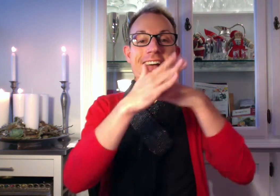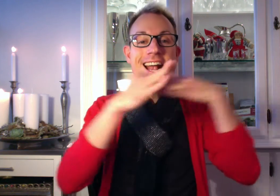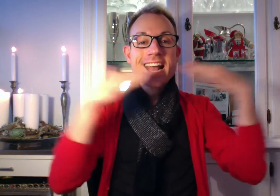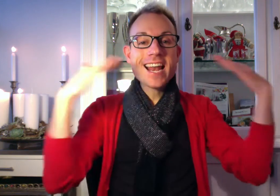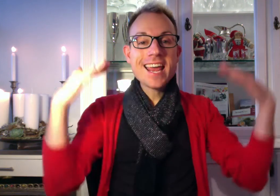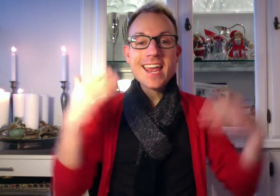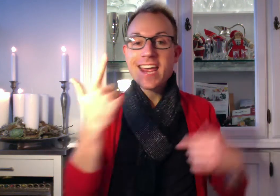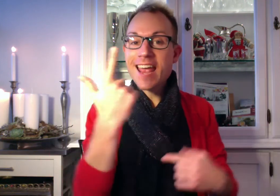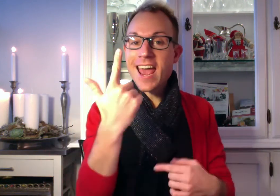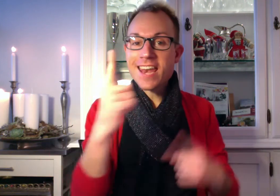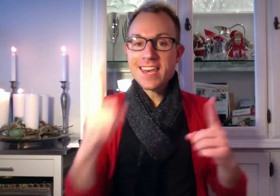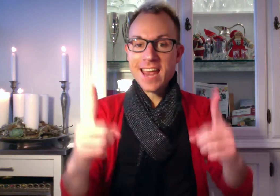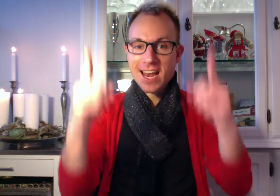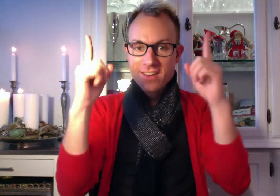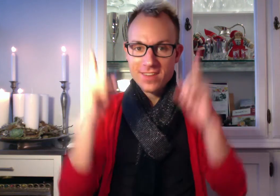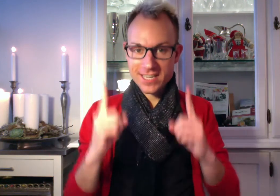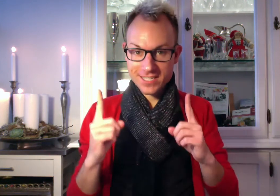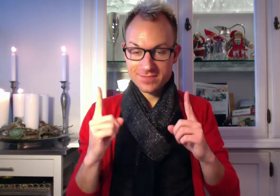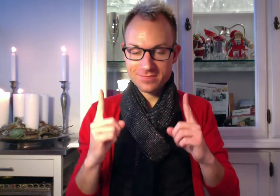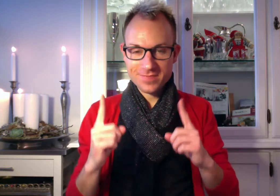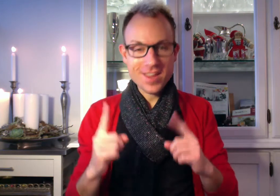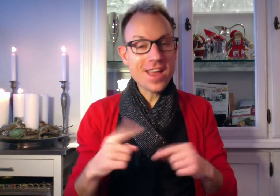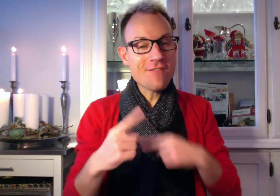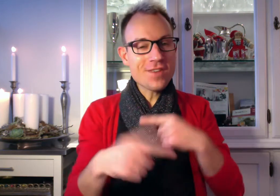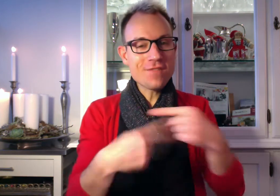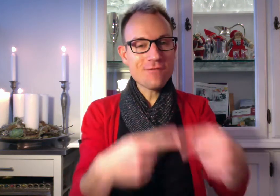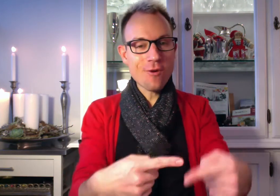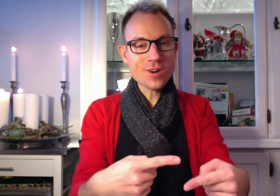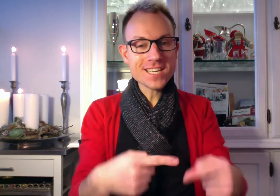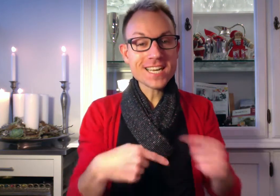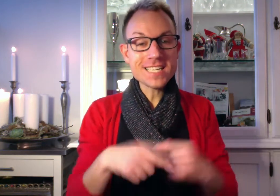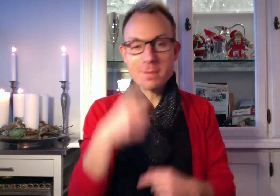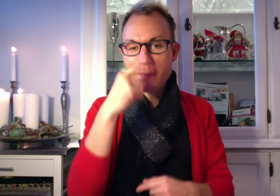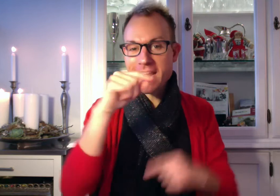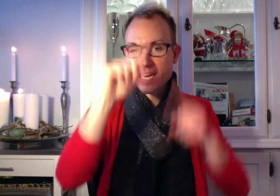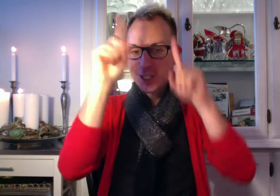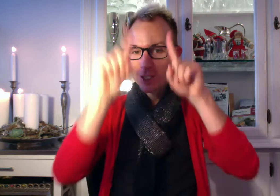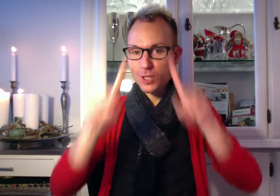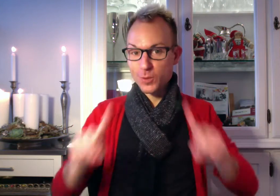Klæde anden alvendt. Vi fortsætter i Peter 7.